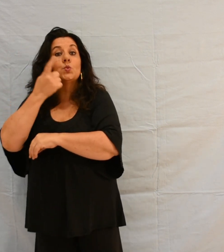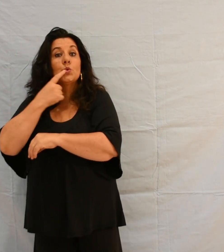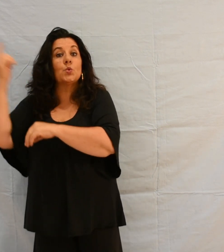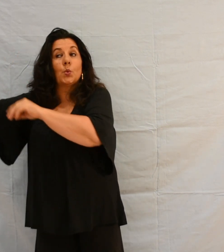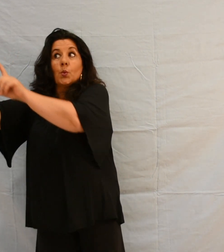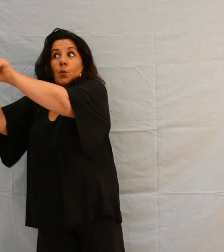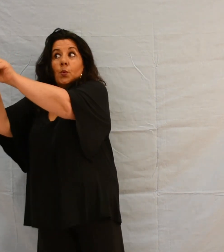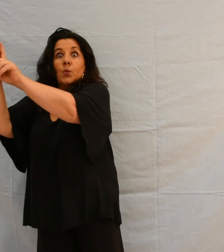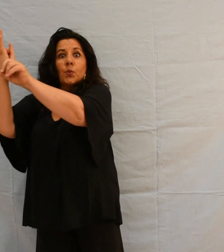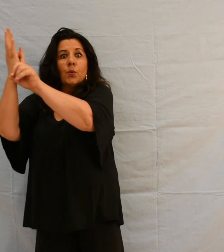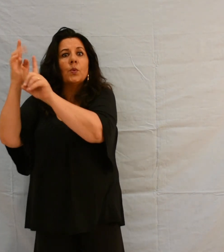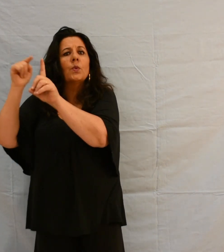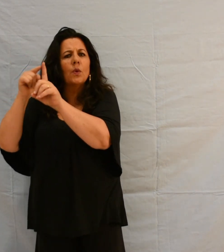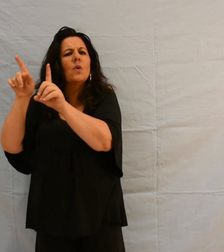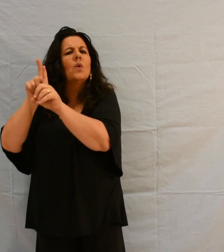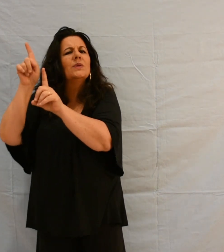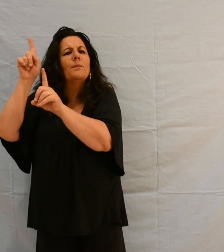supplie Jésus de poser la main sur lui.